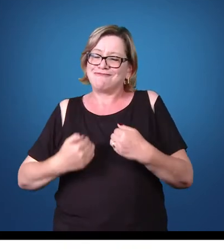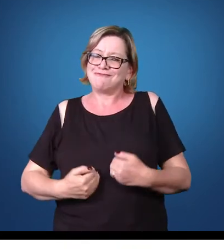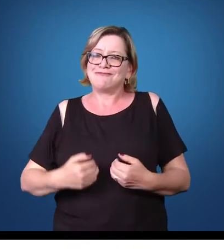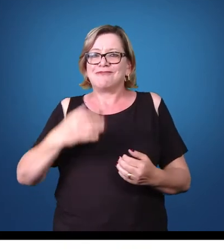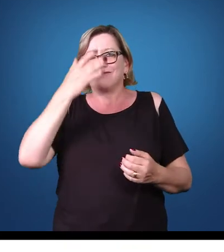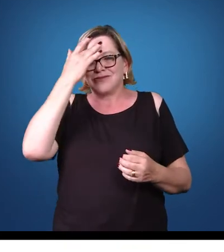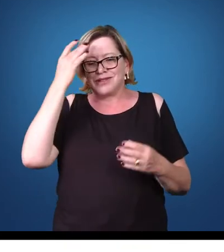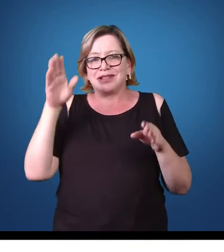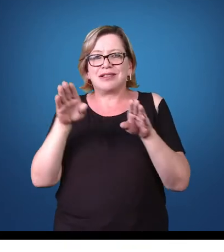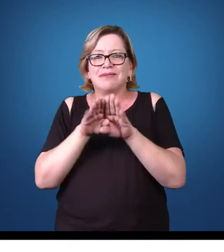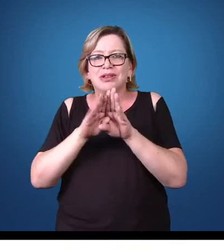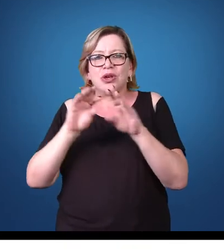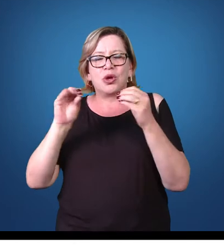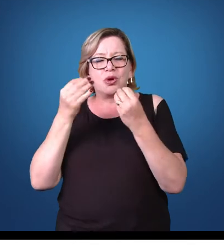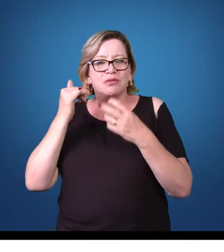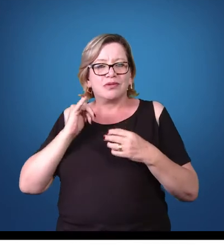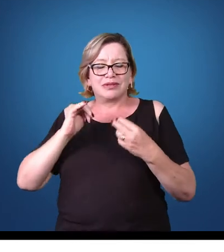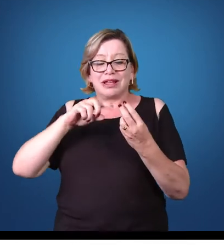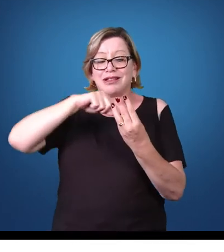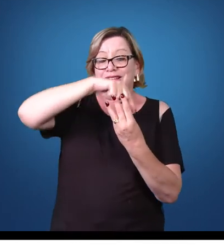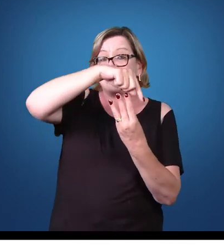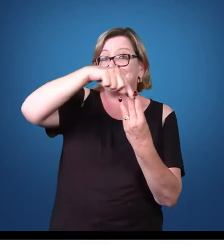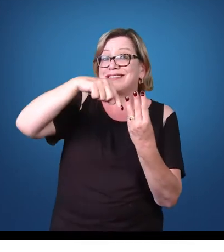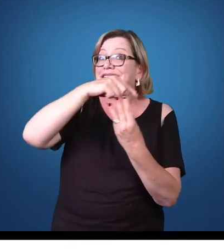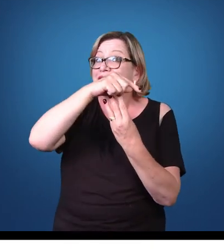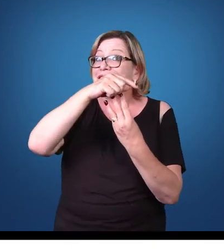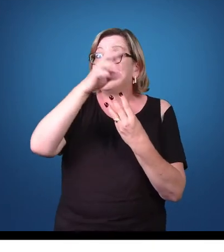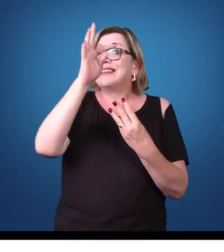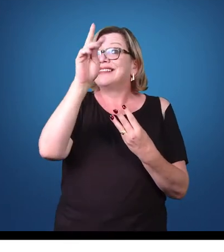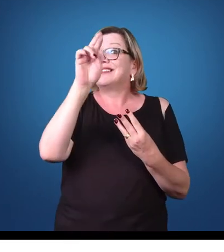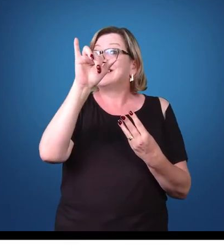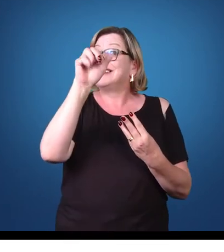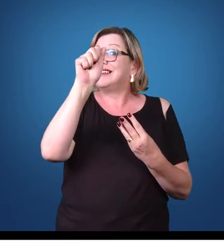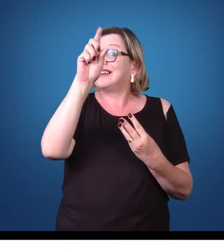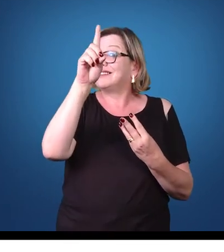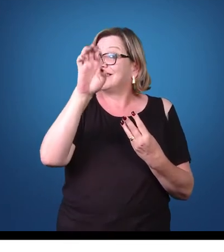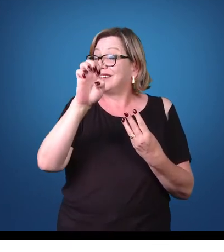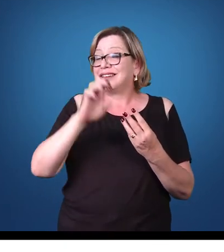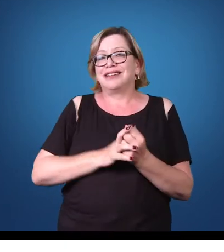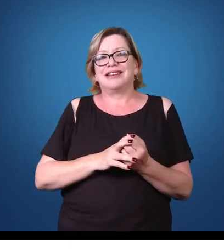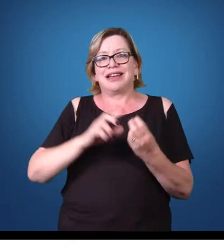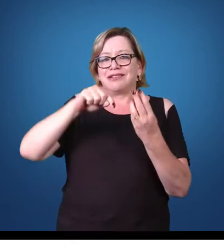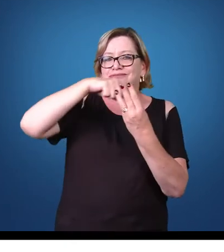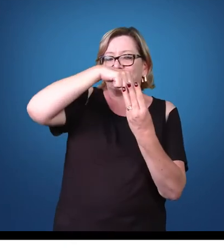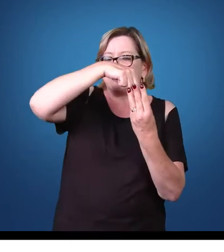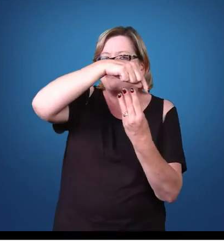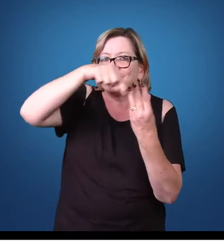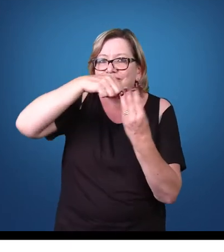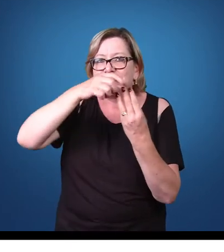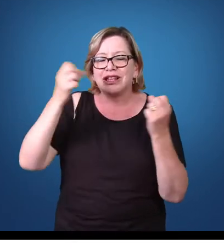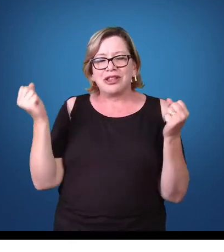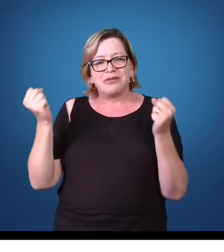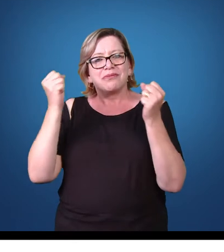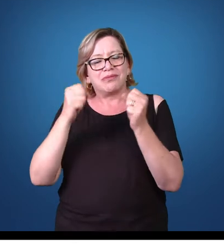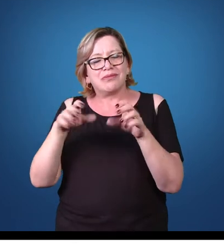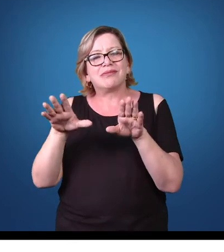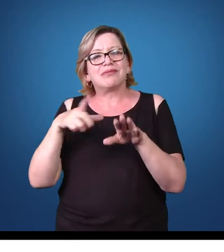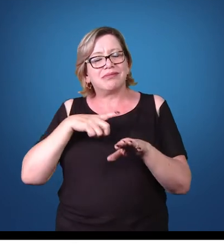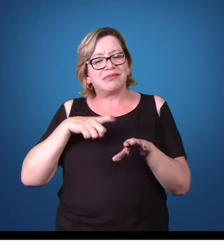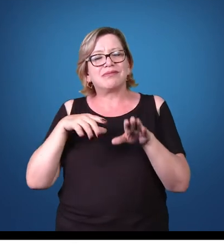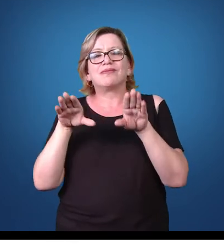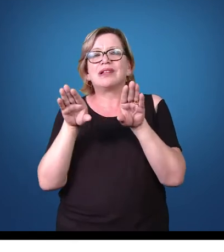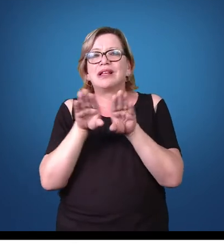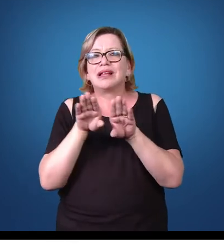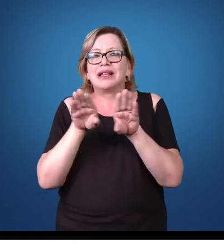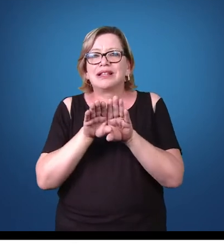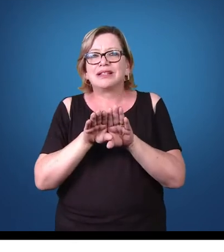-lo. Então, isso aí fecha uma tríade, uma tríade epidemiológica. Nessa tríade, a gente pode encaixar também uma